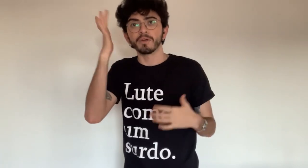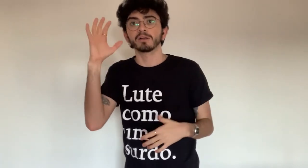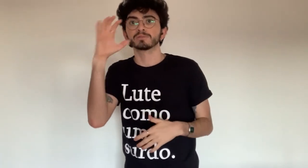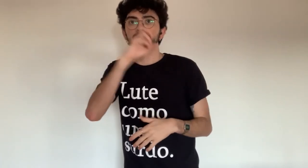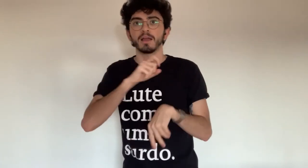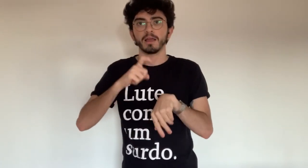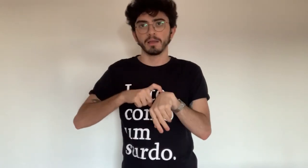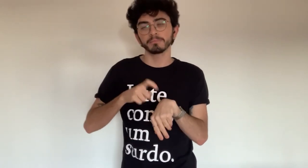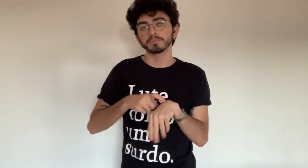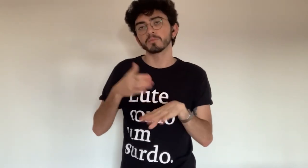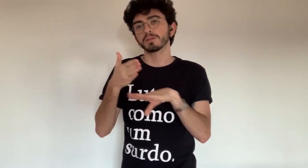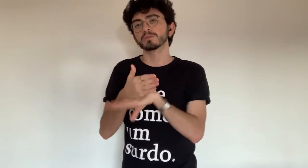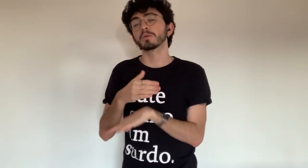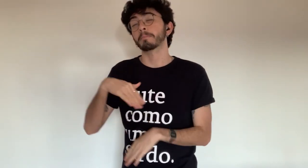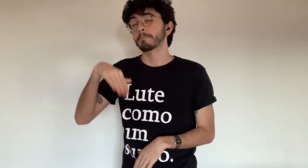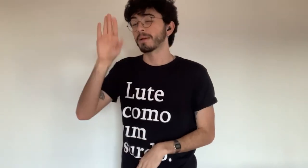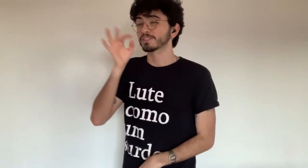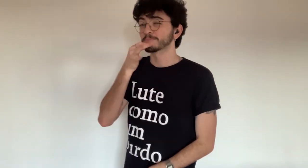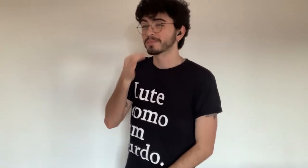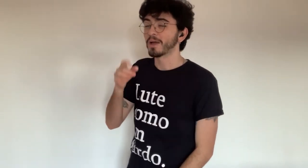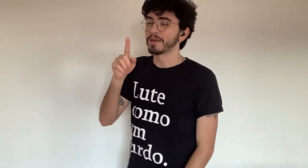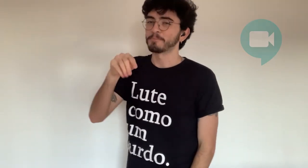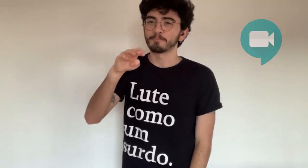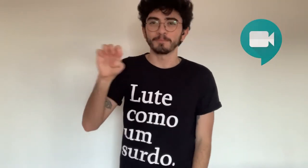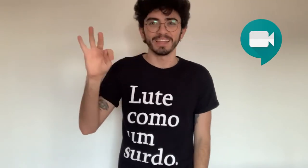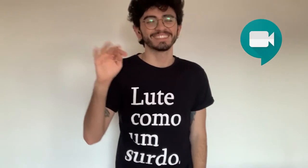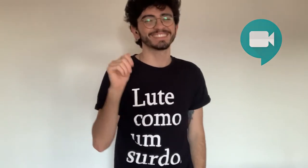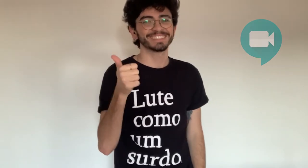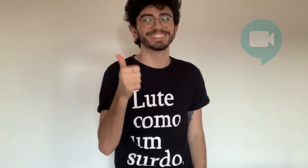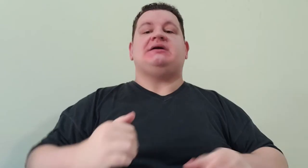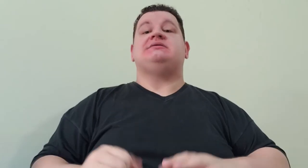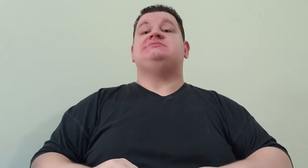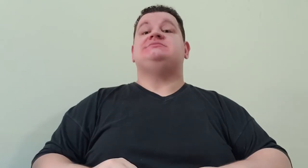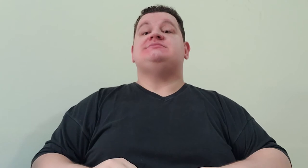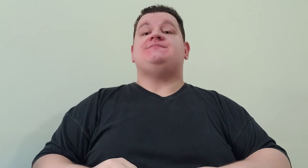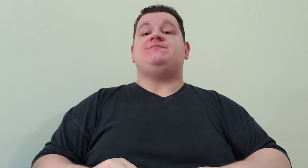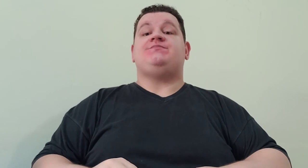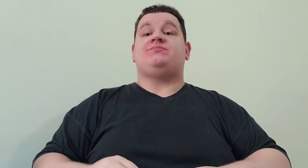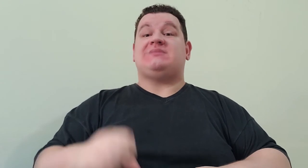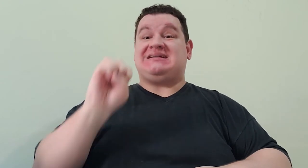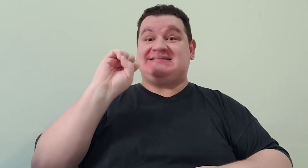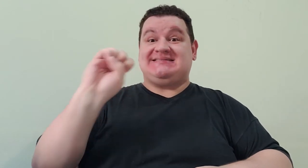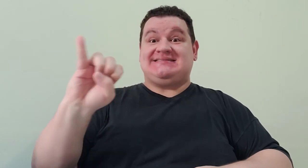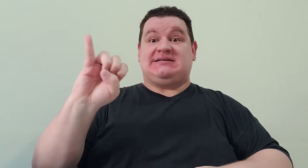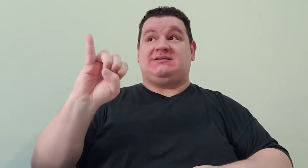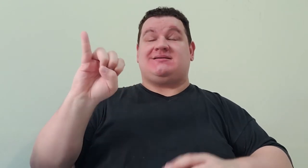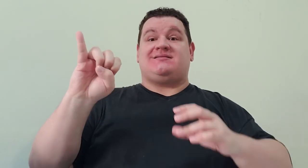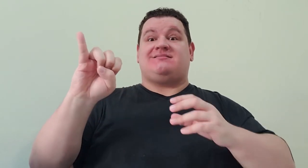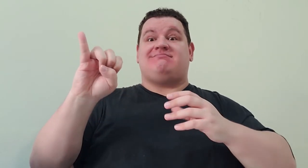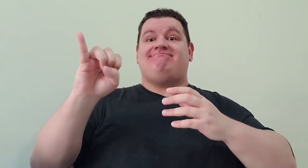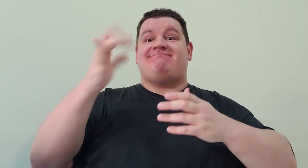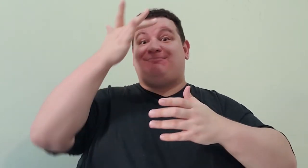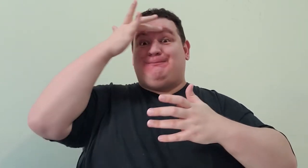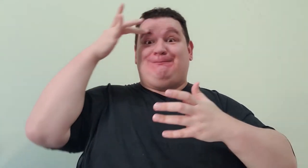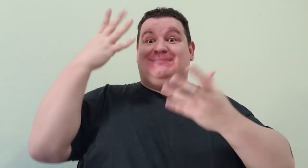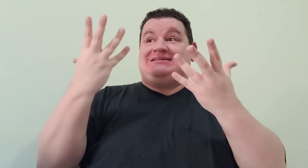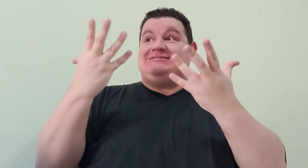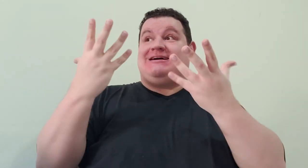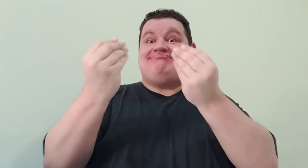plataformas leves e práticas mas gosto mesmo do Google Meet Germano eu prefiro o